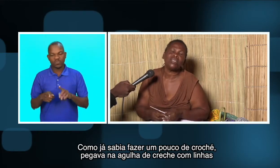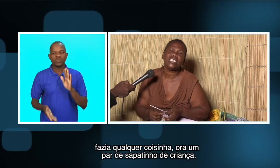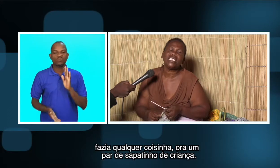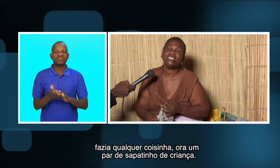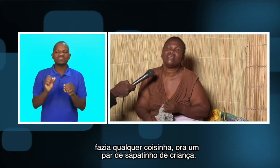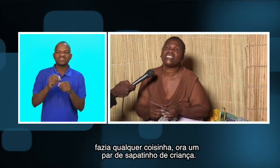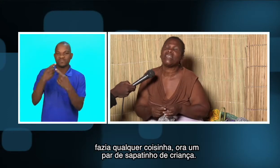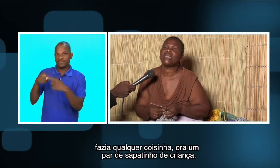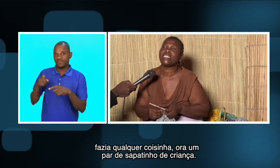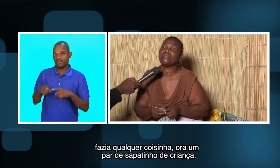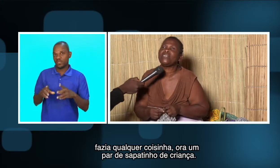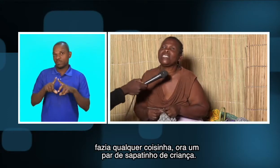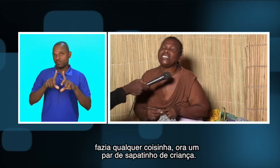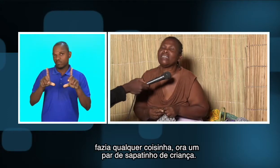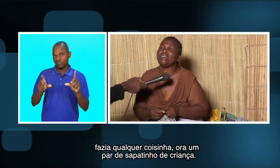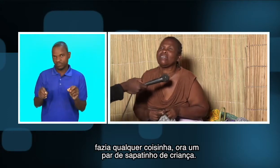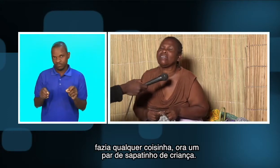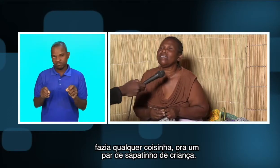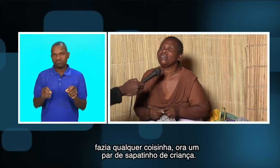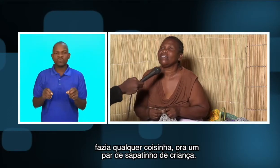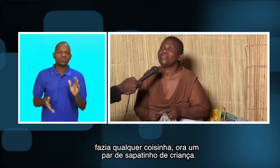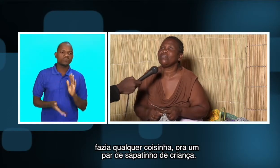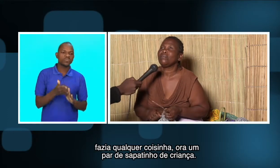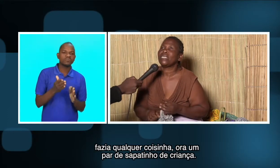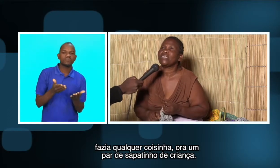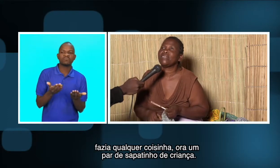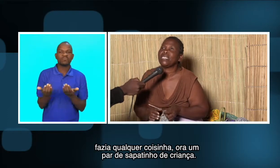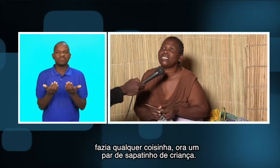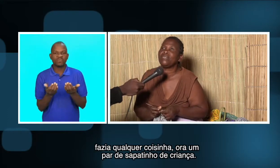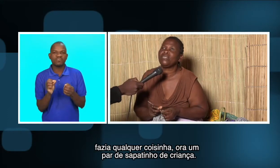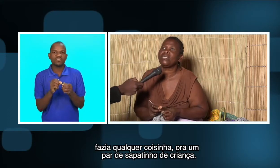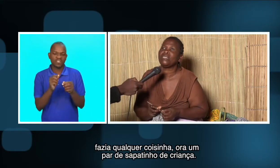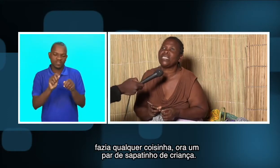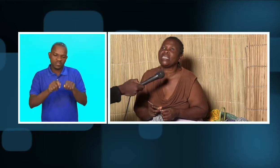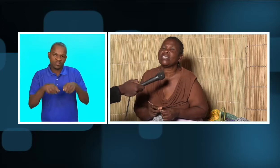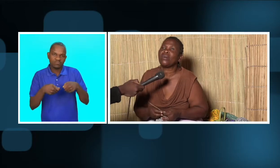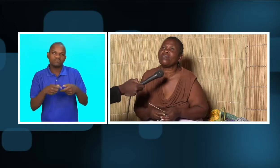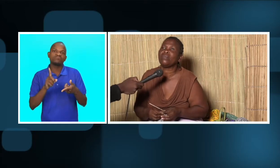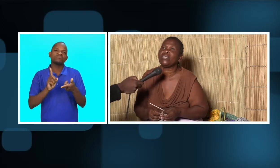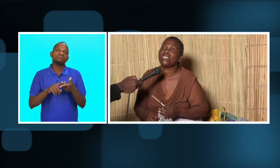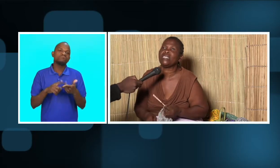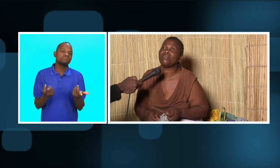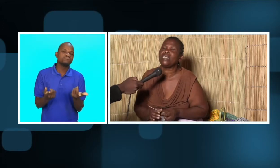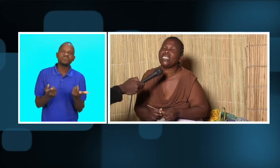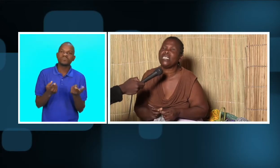linhas, fazia qualquer cozinha, ou era um par de sapatinhos, disse criança com agulha, com linha.